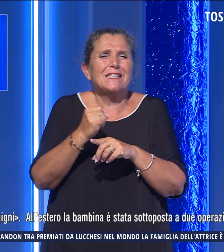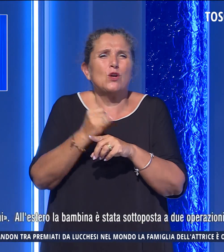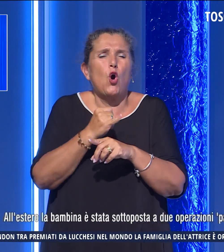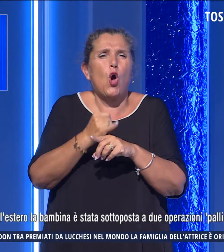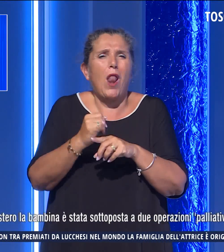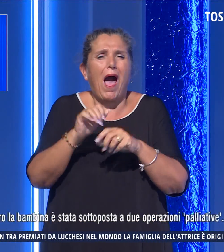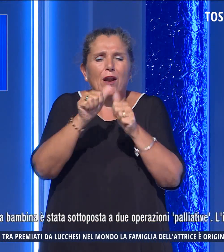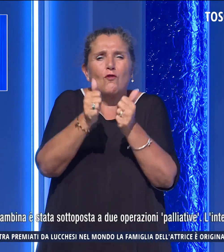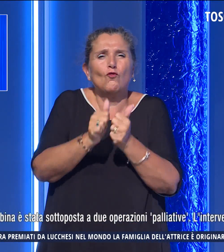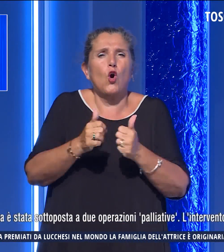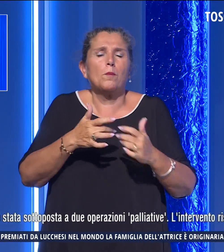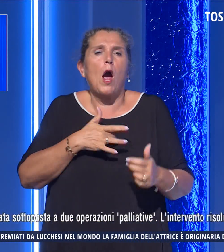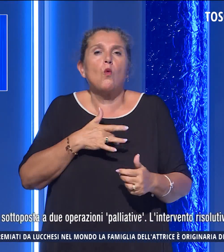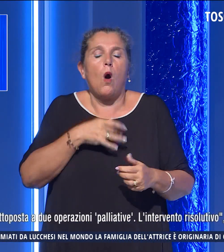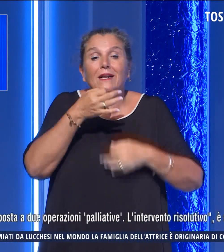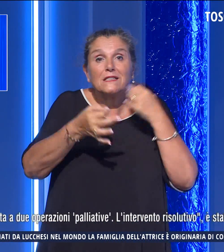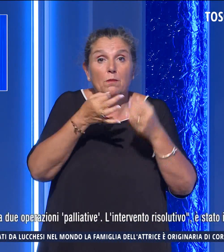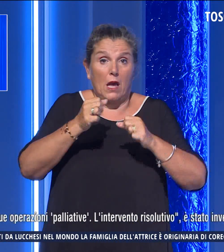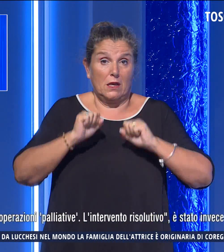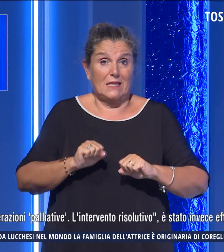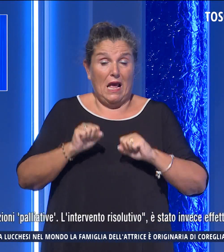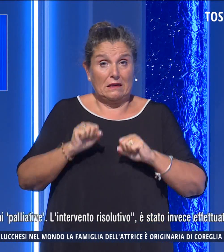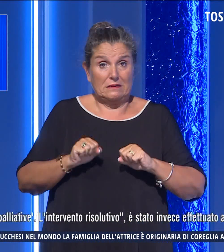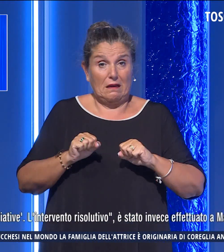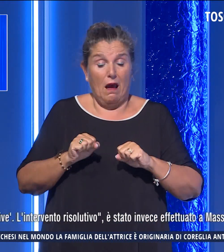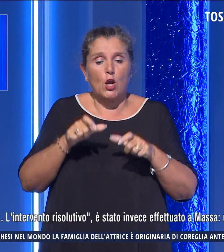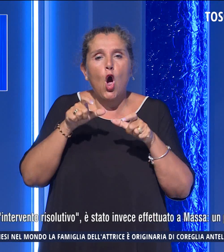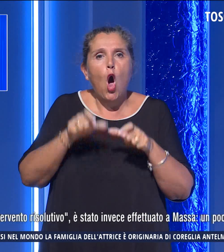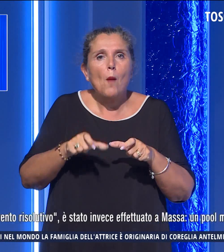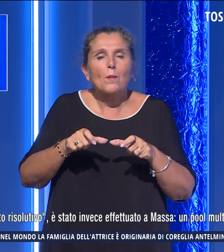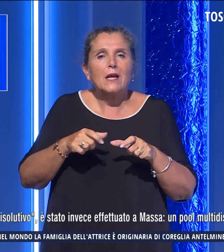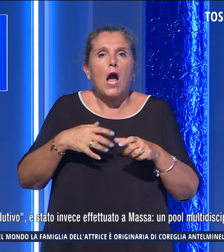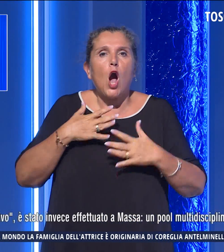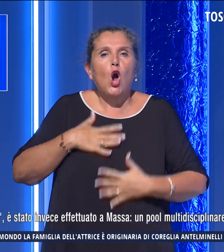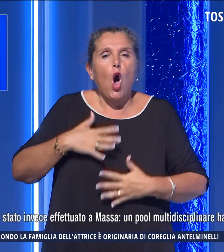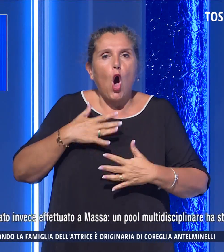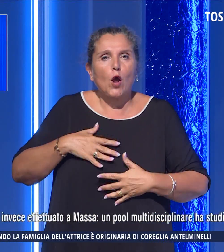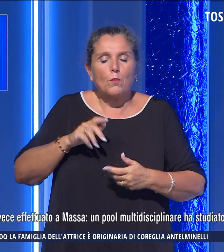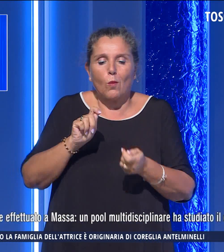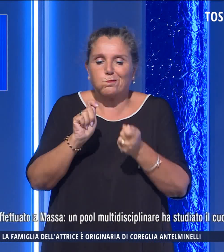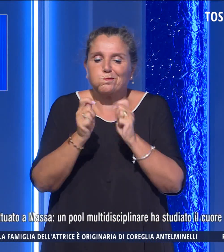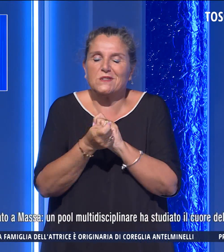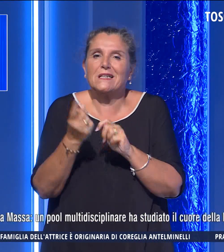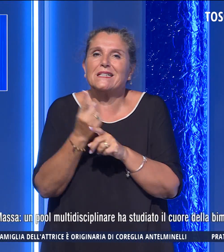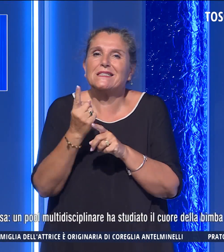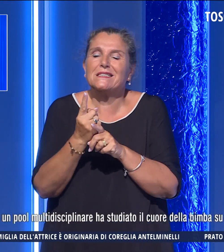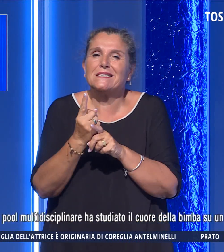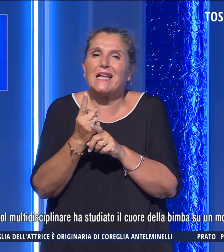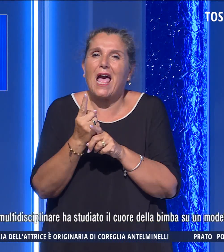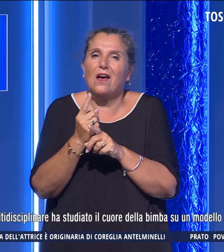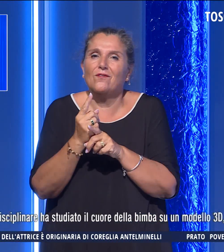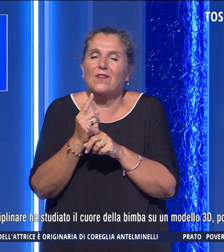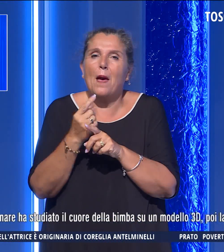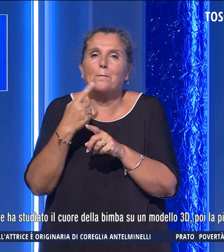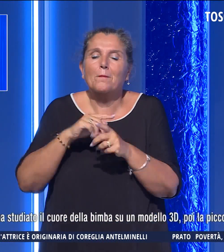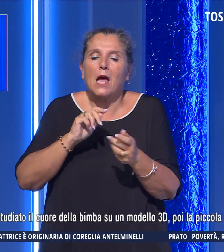anatomia che, spiegano i sanitari, impone al corpo una correzione fisiologica dei